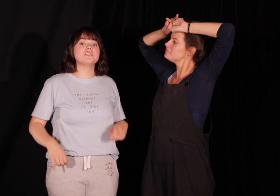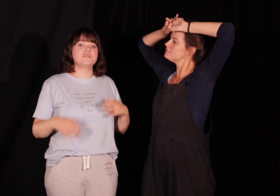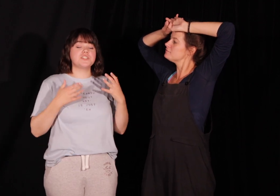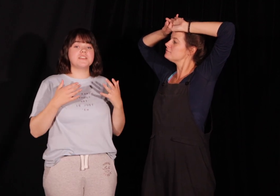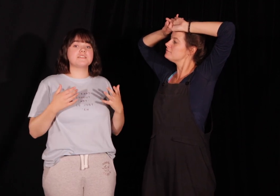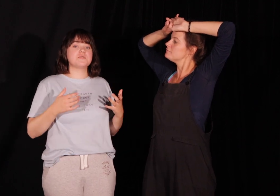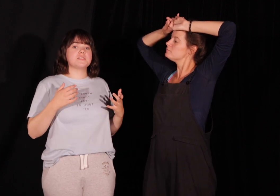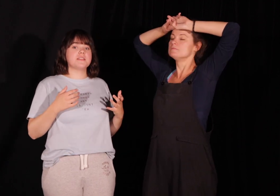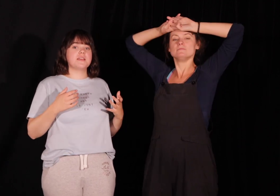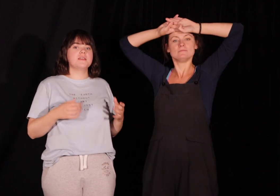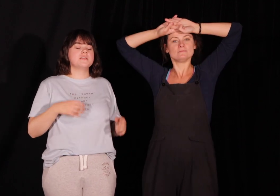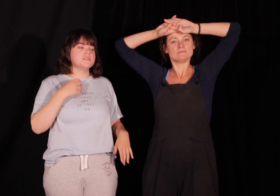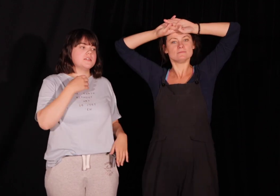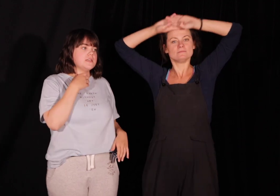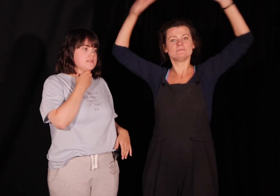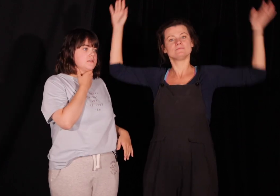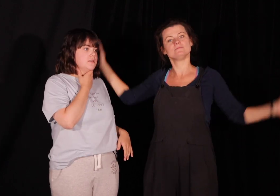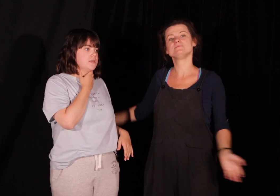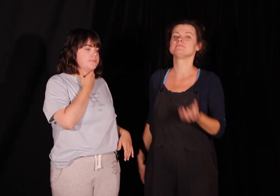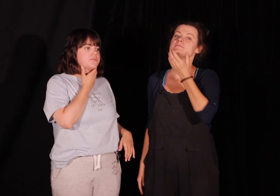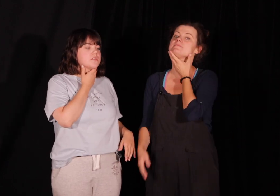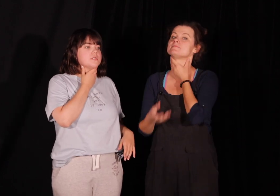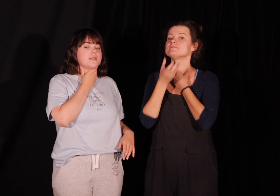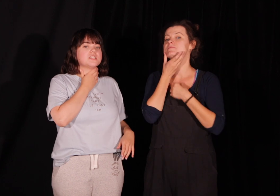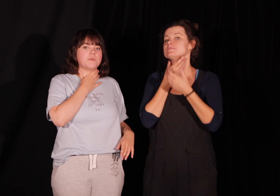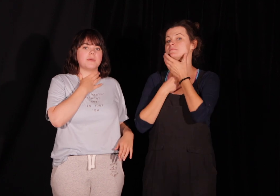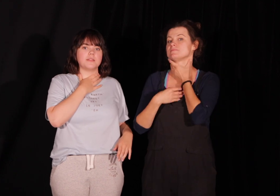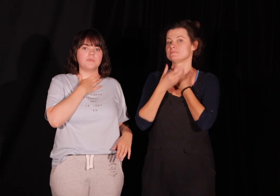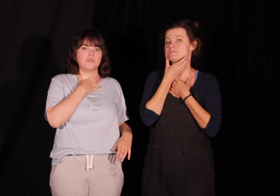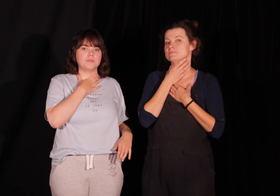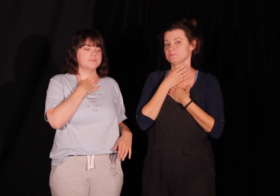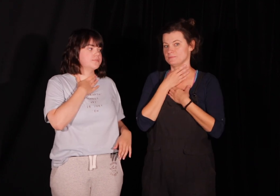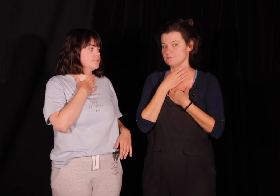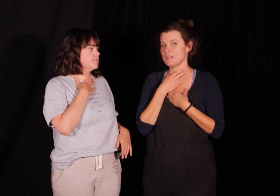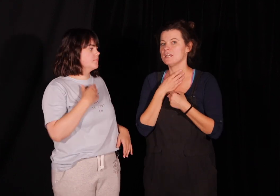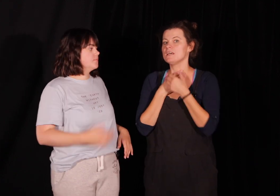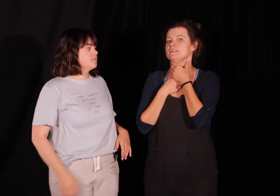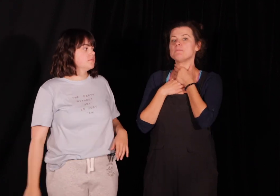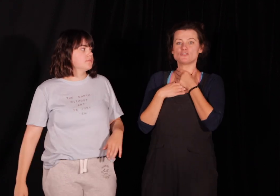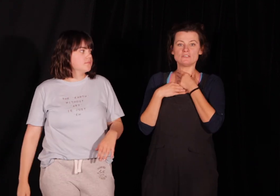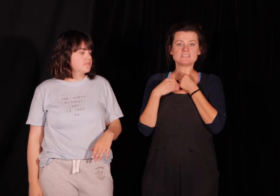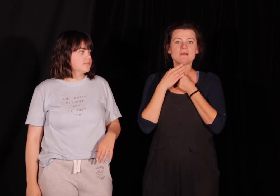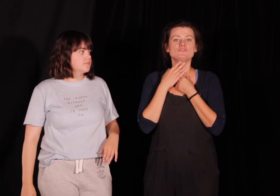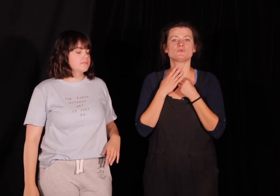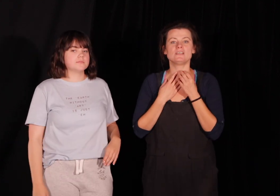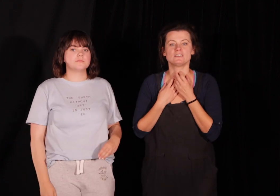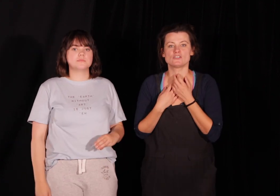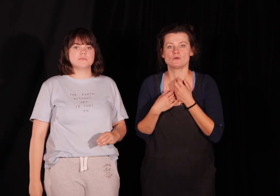DZIĘKI ZA OBSERWACIE Z naszym aparatem mowy. Na początek zajmiemy się, słuchajcie, naszą